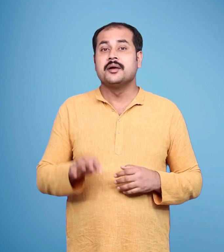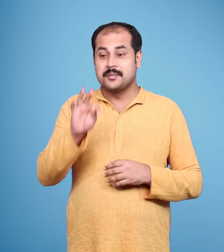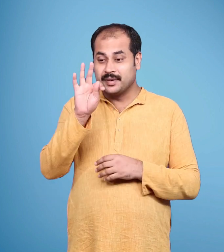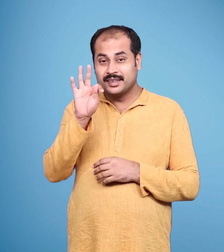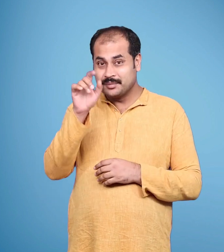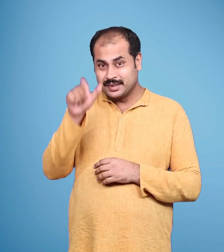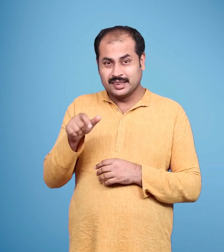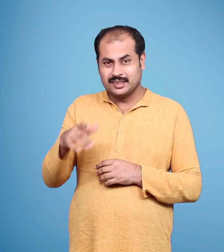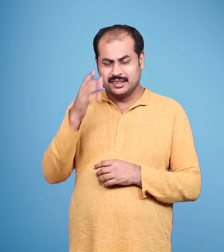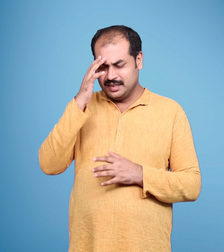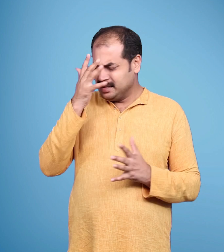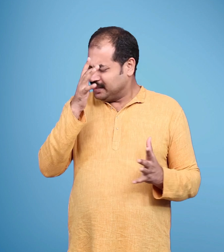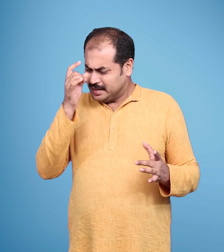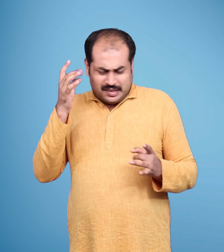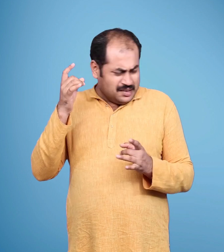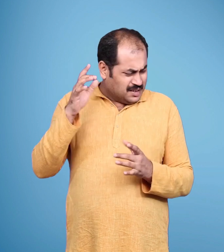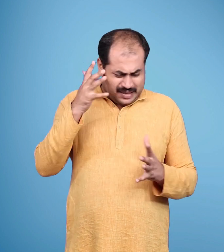भरत बहुत वो तेजित हो गए थे